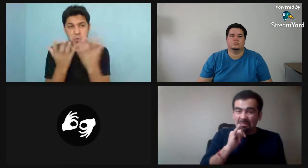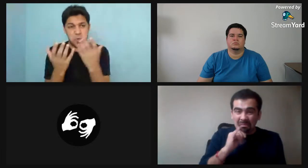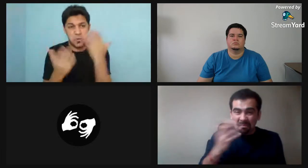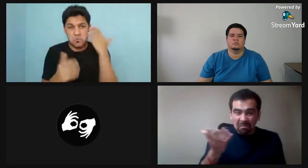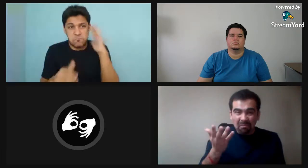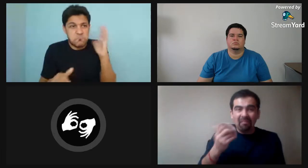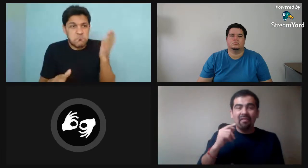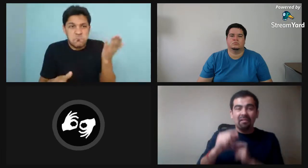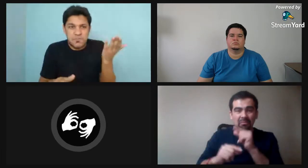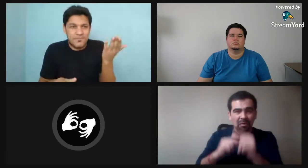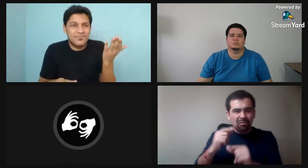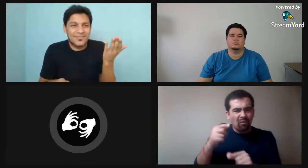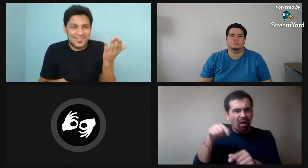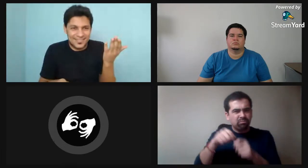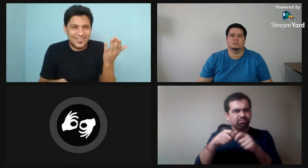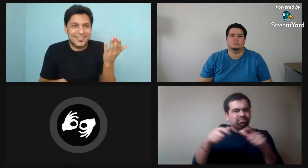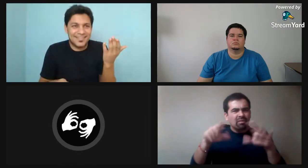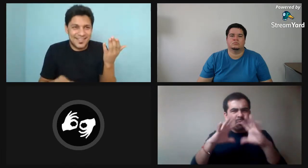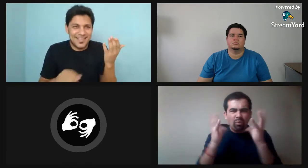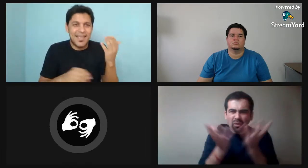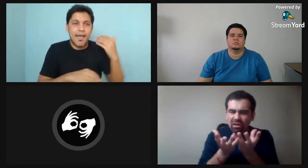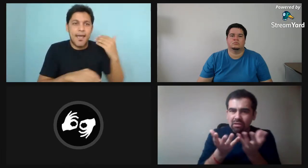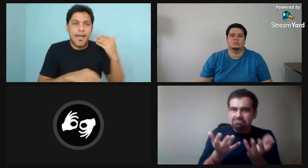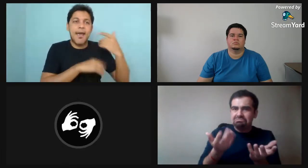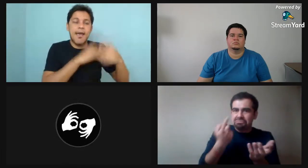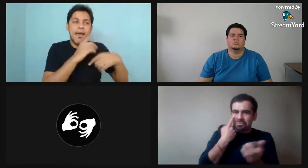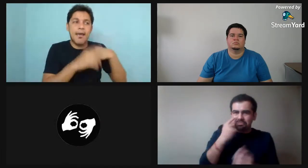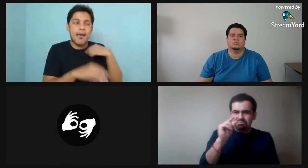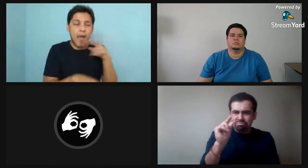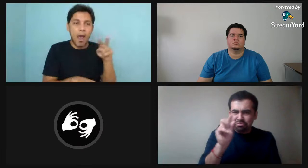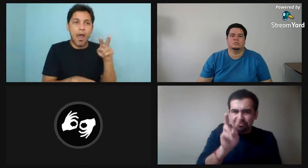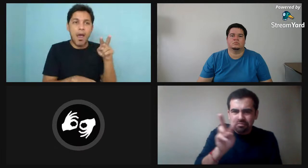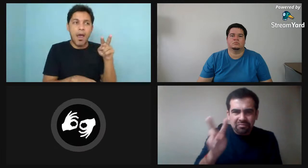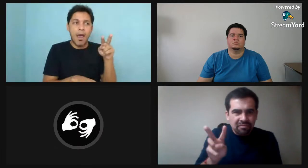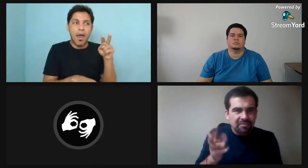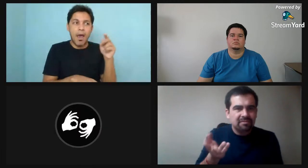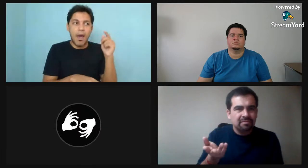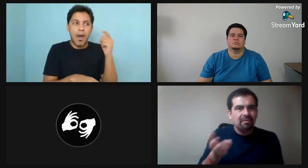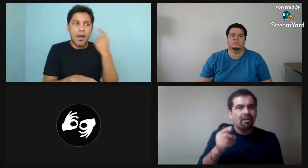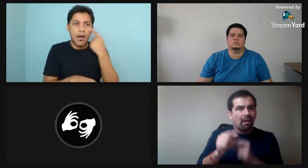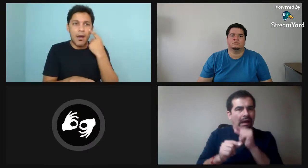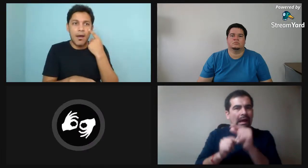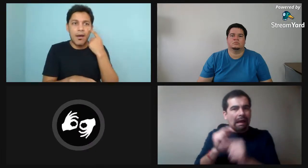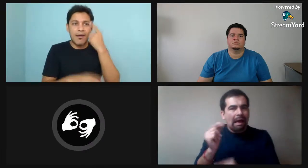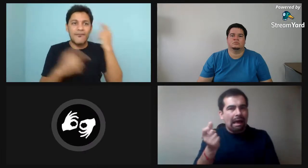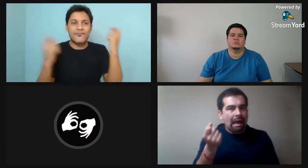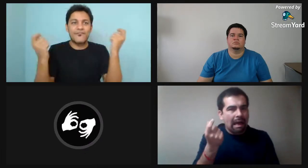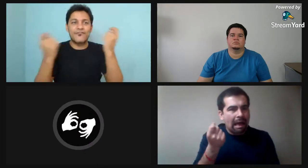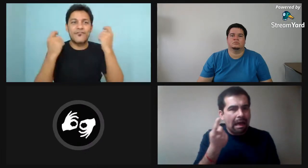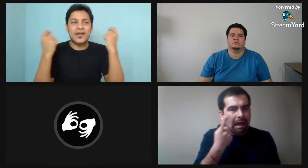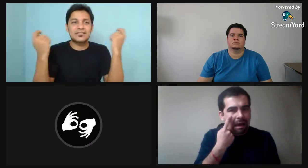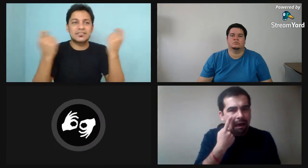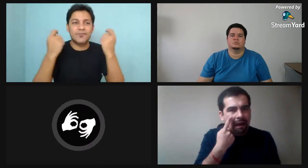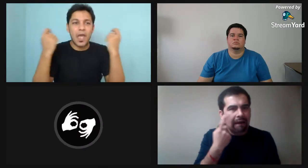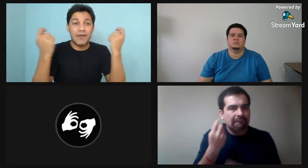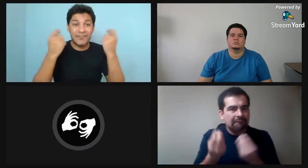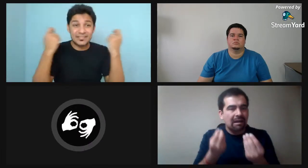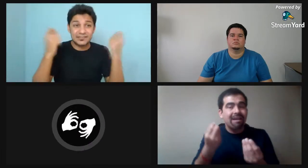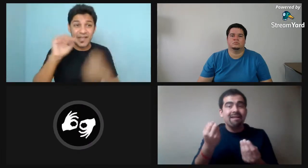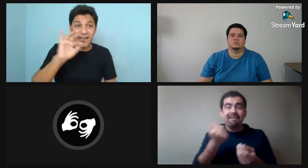y yo veía y no sabía qué significaba sin embargo claro era un mundo desconocido para mí y tampoco yo